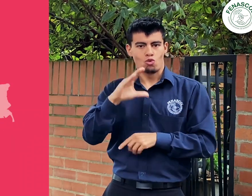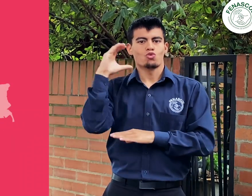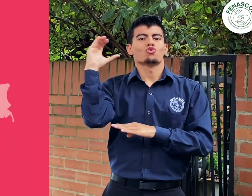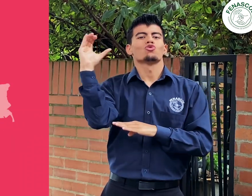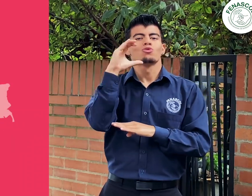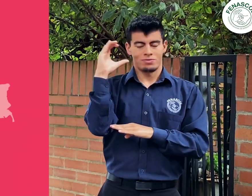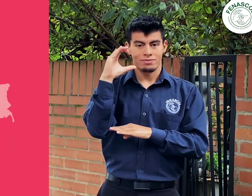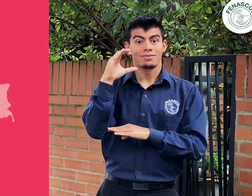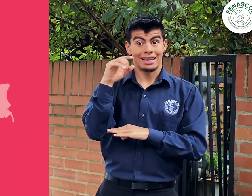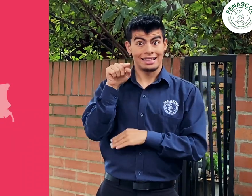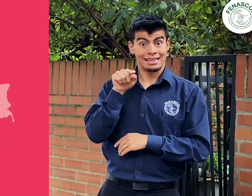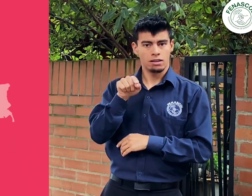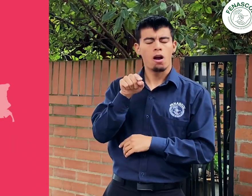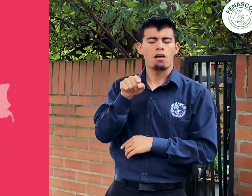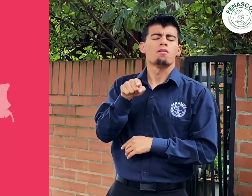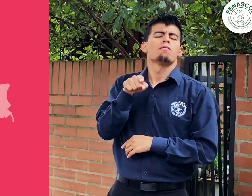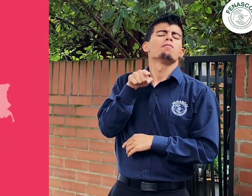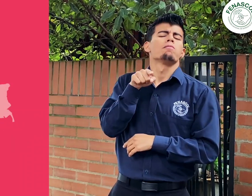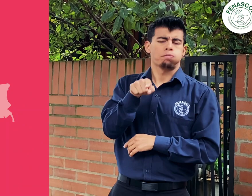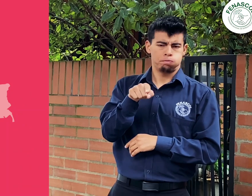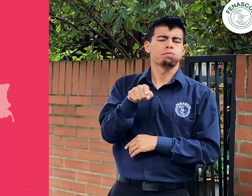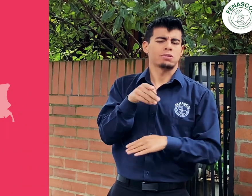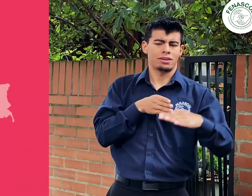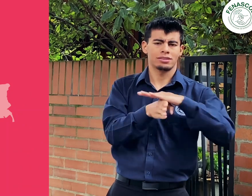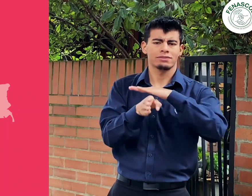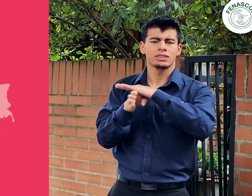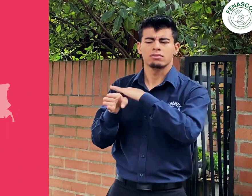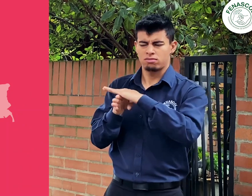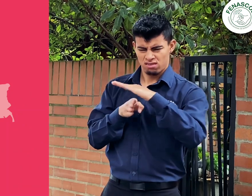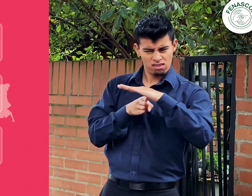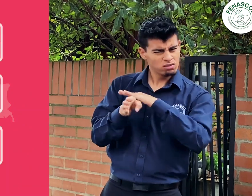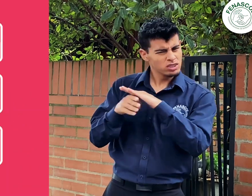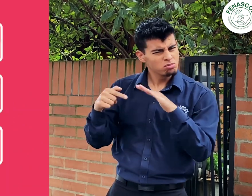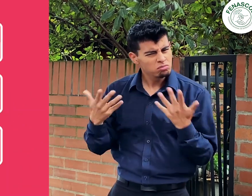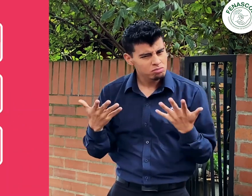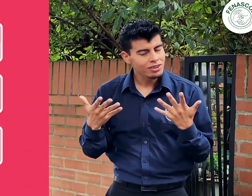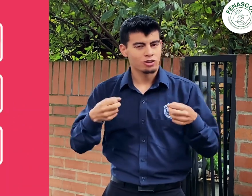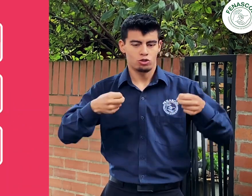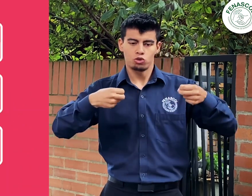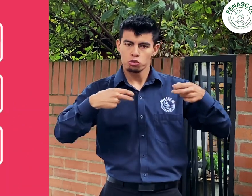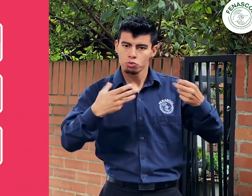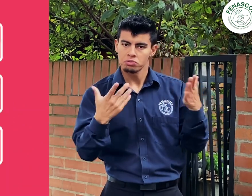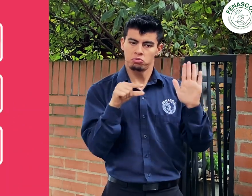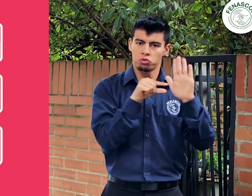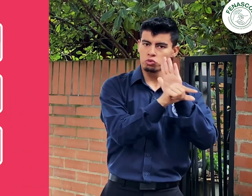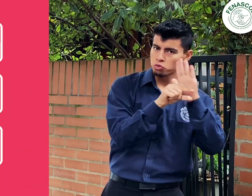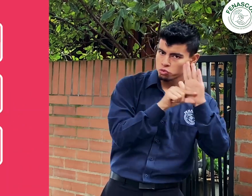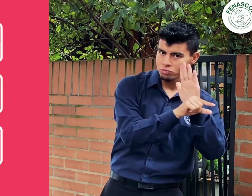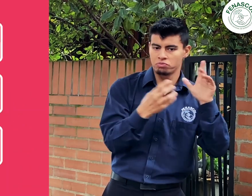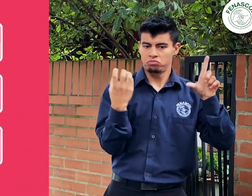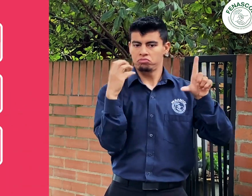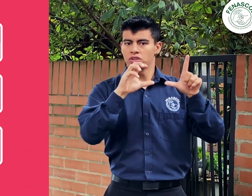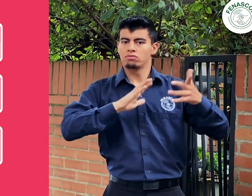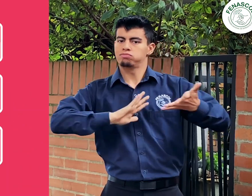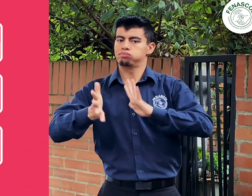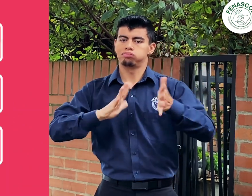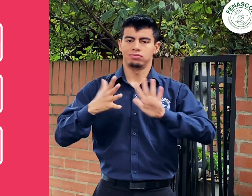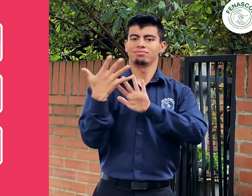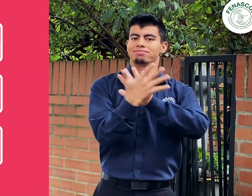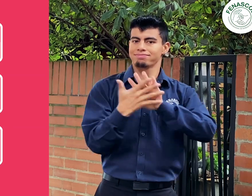en el acceso a la televisión de toda Colombia. Y por estas fechas, está realizando la verificación de los sistemas de